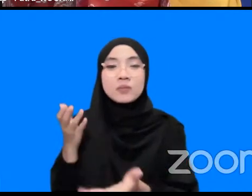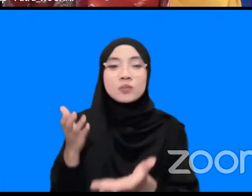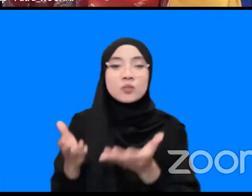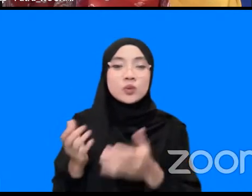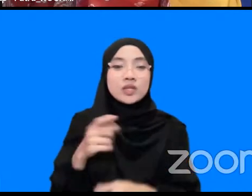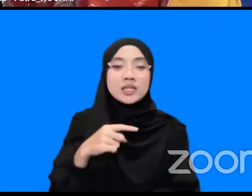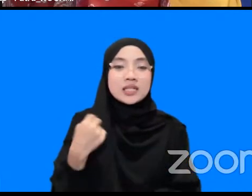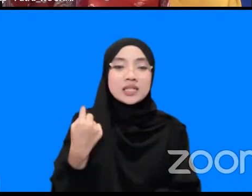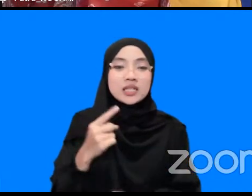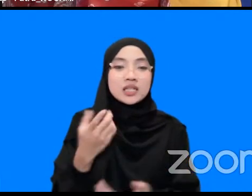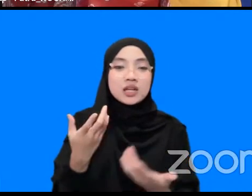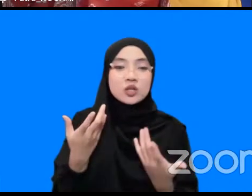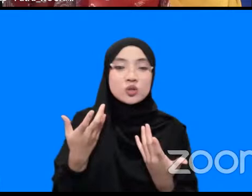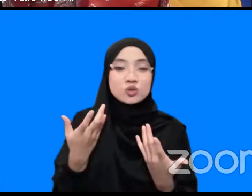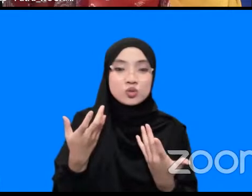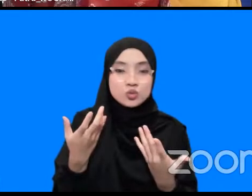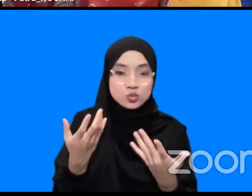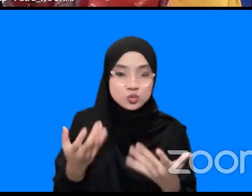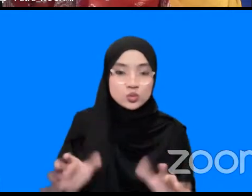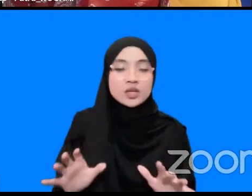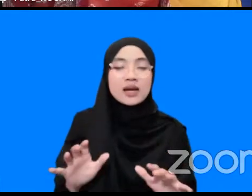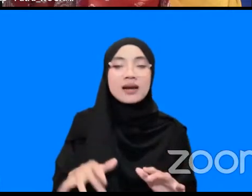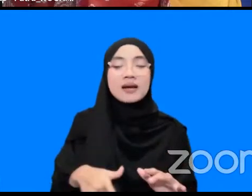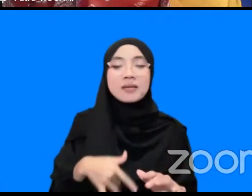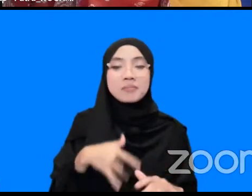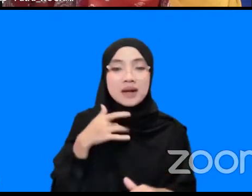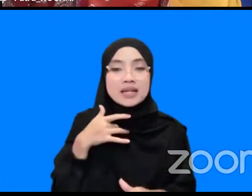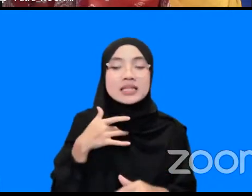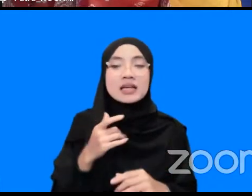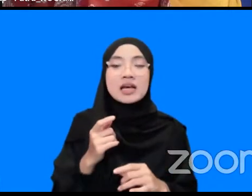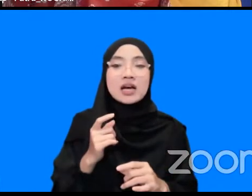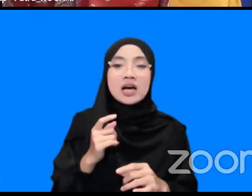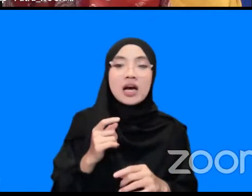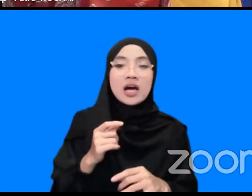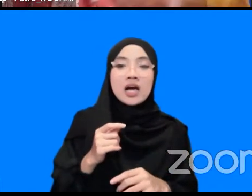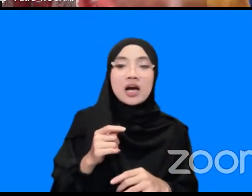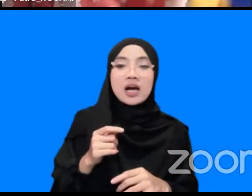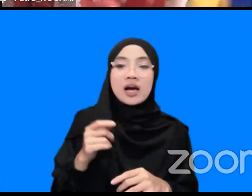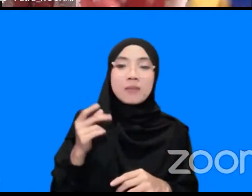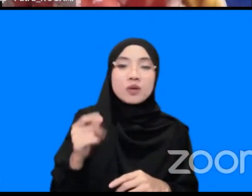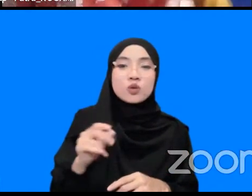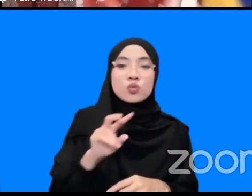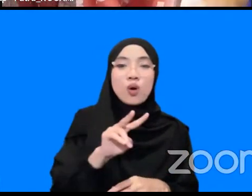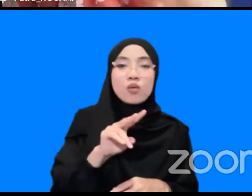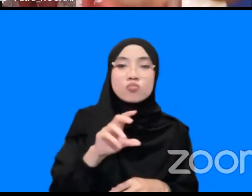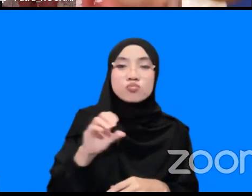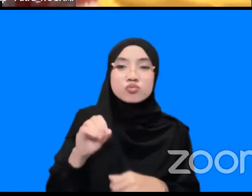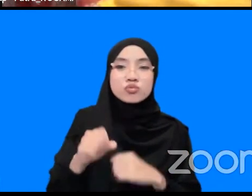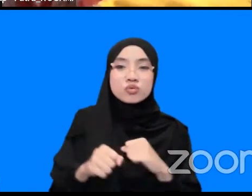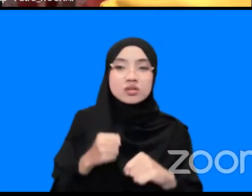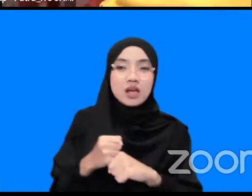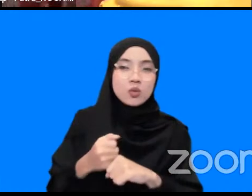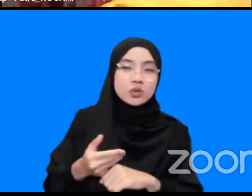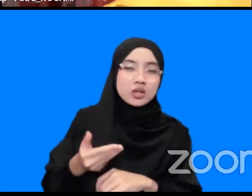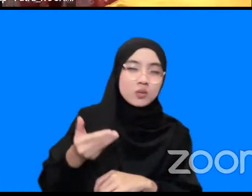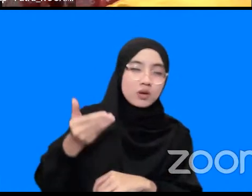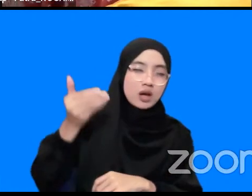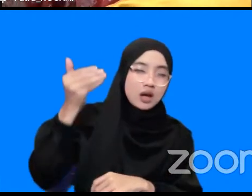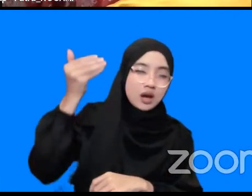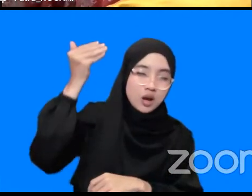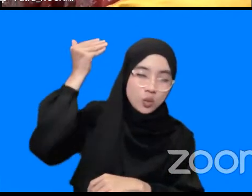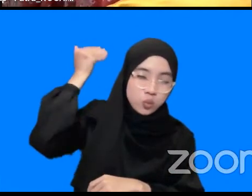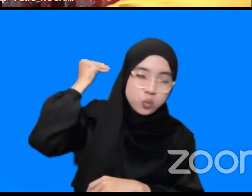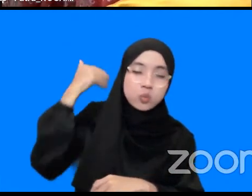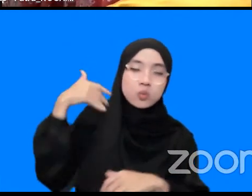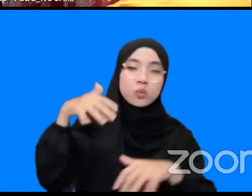sudah sudah ngerasakan nyaris 20 tahun yang lalu gempa